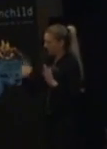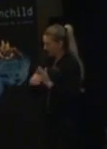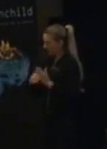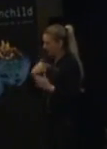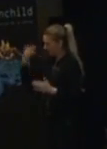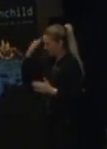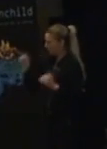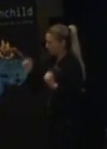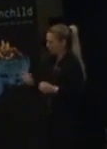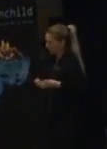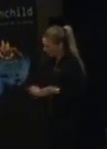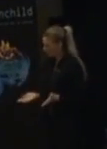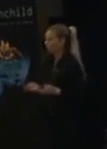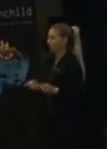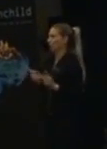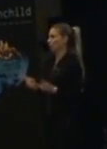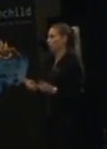vuxna måste erbjuda det på något vis.